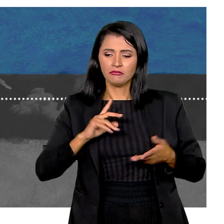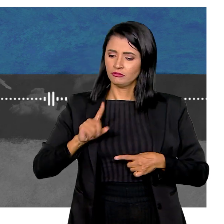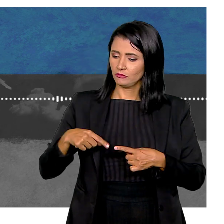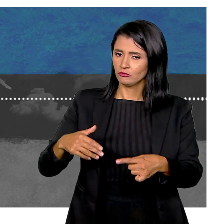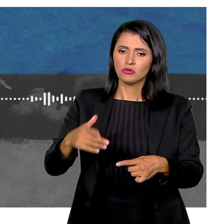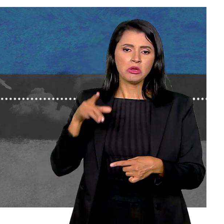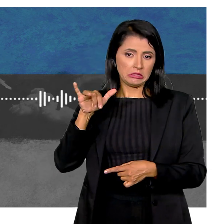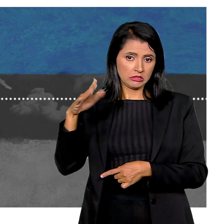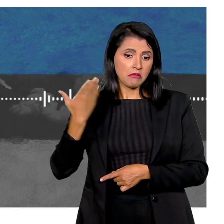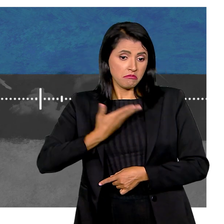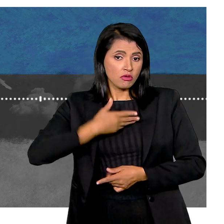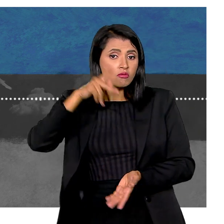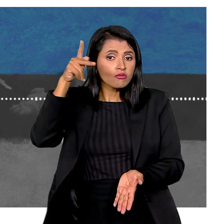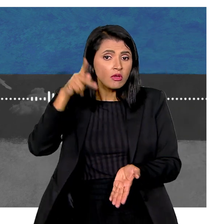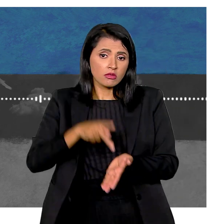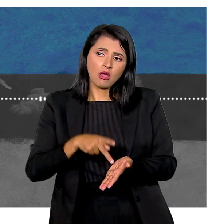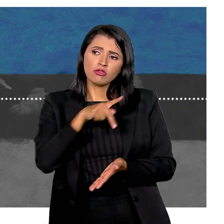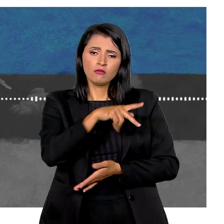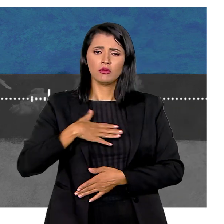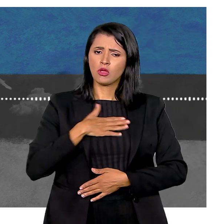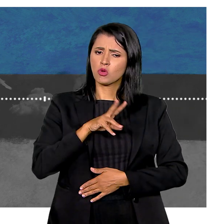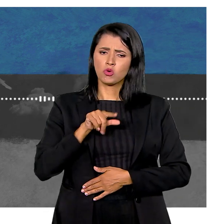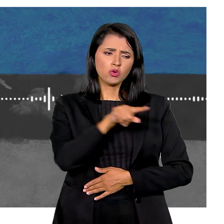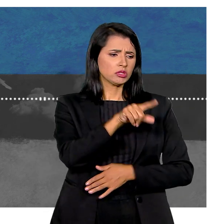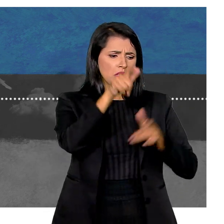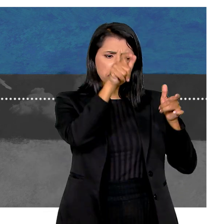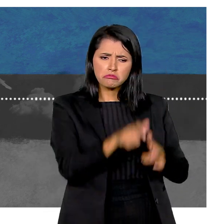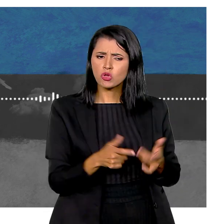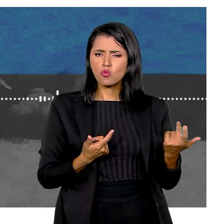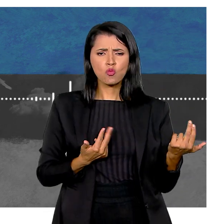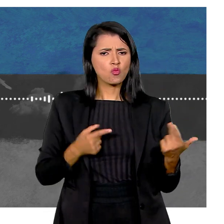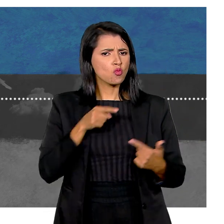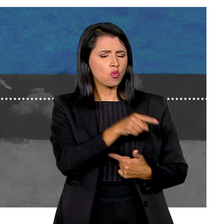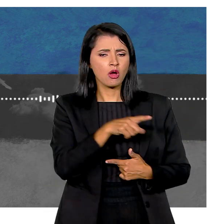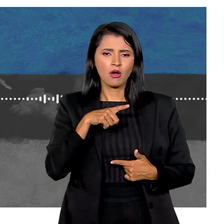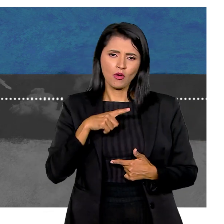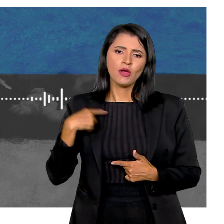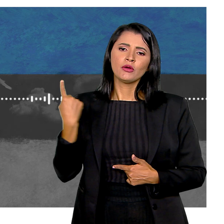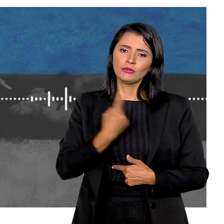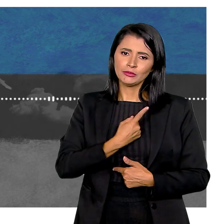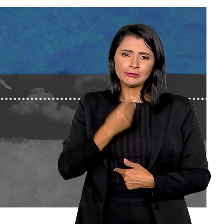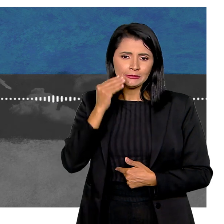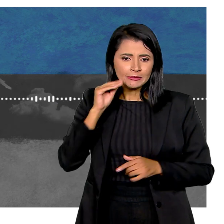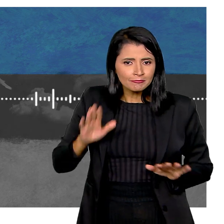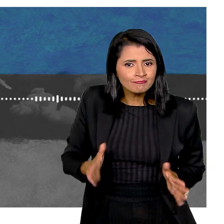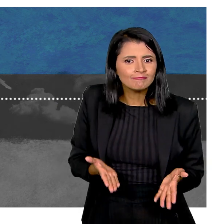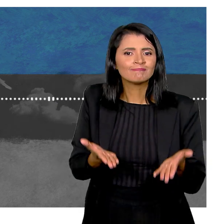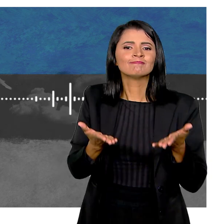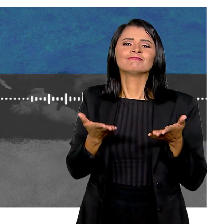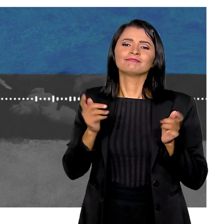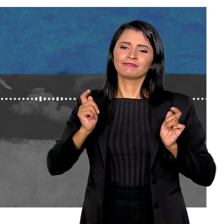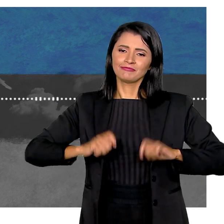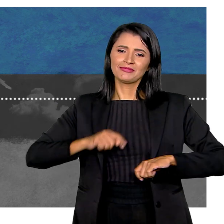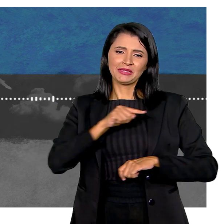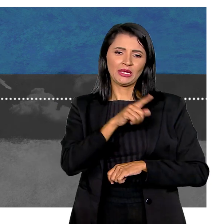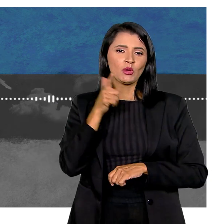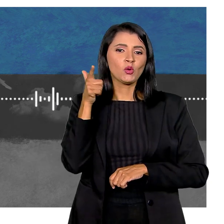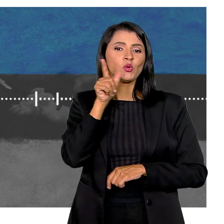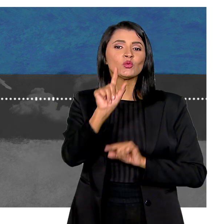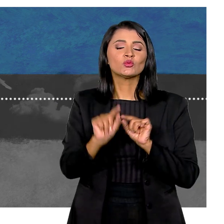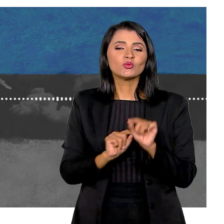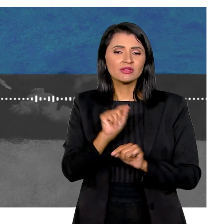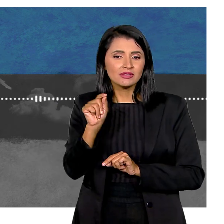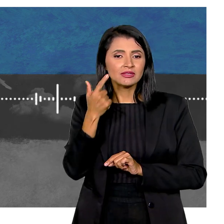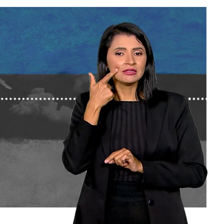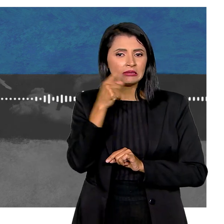E bola para frente Quem for amigo de verdade Vai gostar de você do jeito que você é Então a gente tenta incentivar o máximo possível